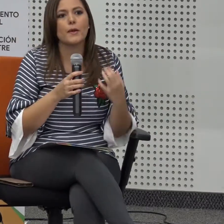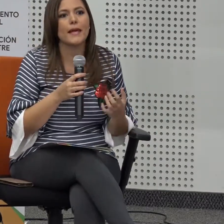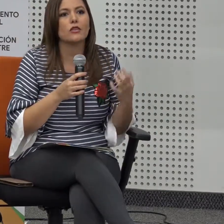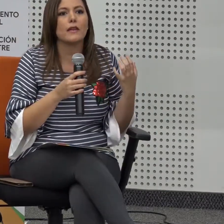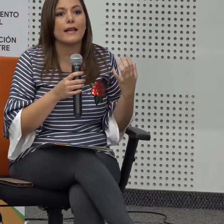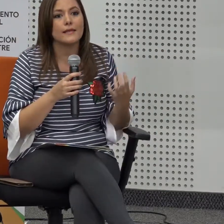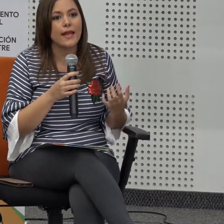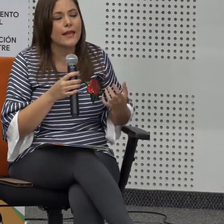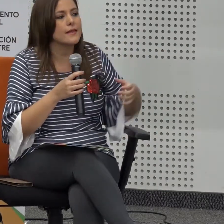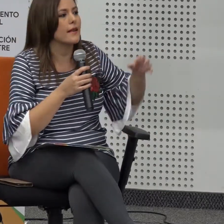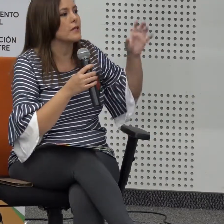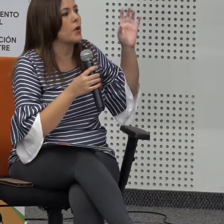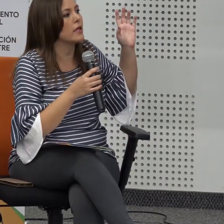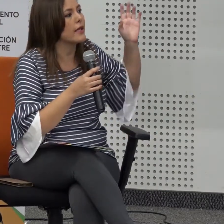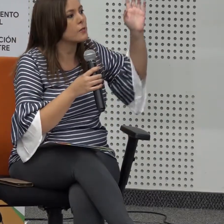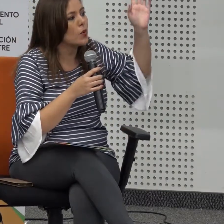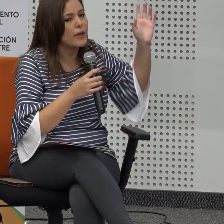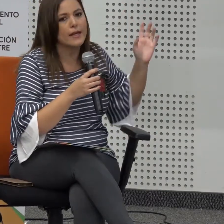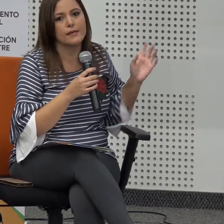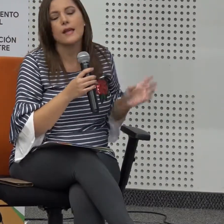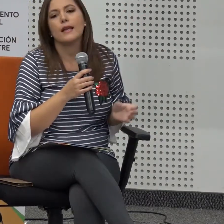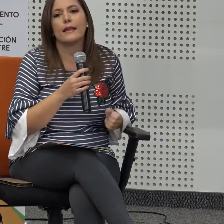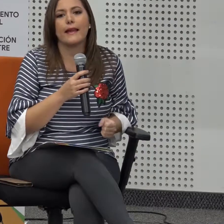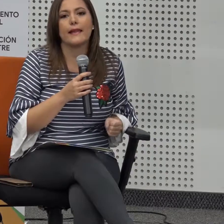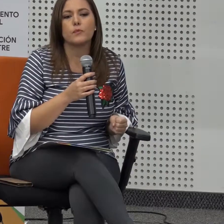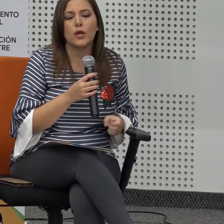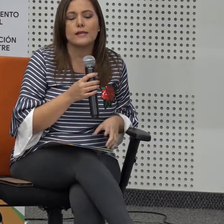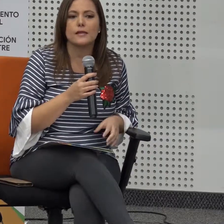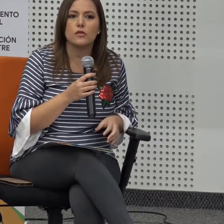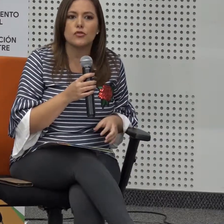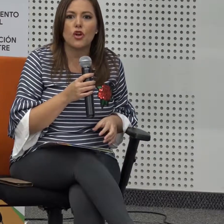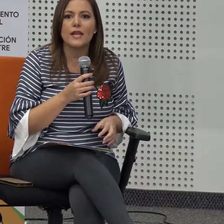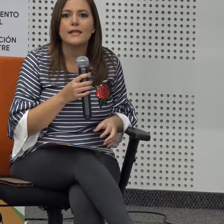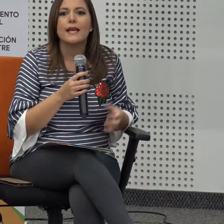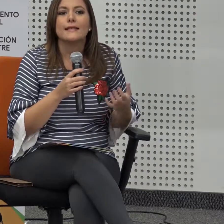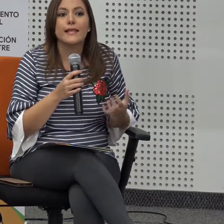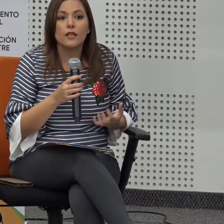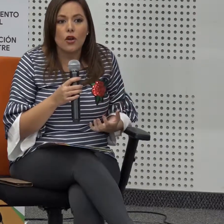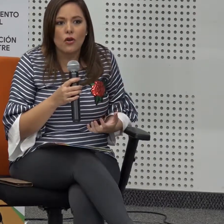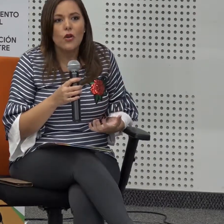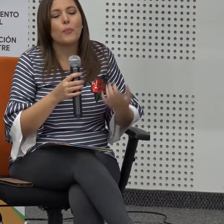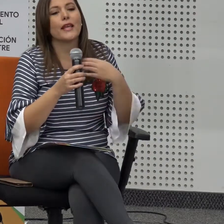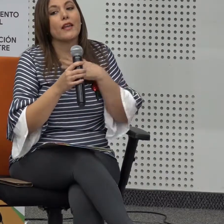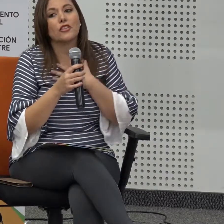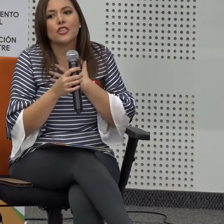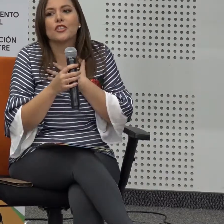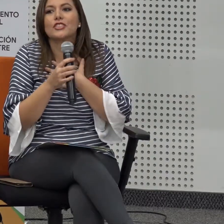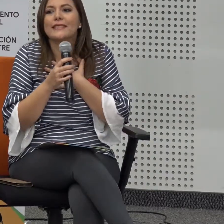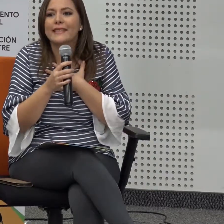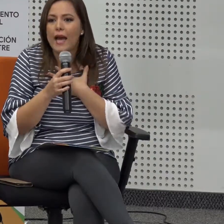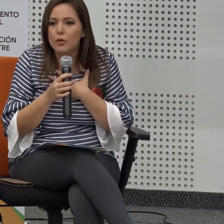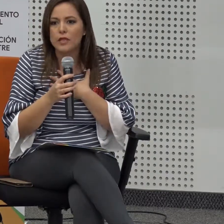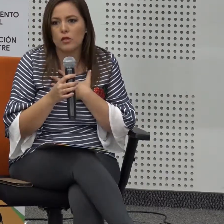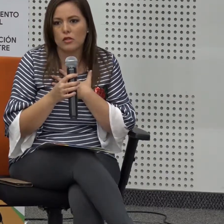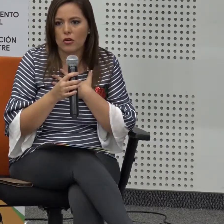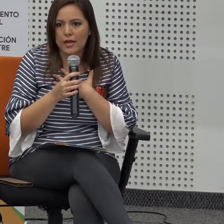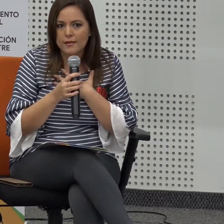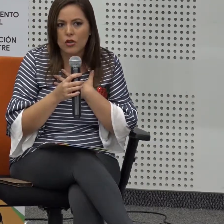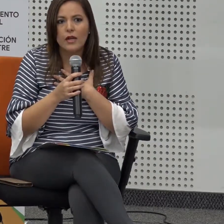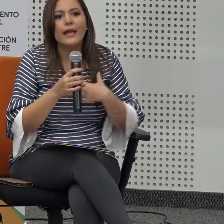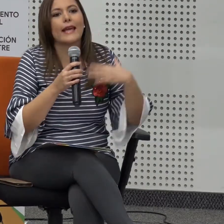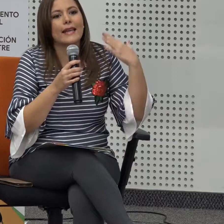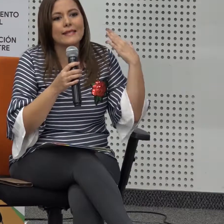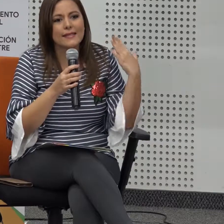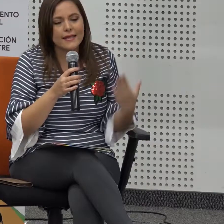al cumplimiento de las leyes y de las políticas públicas lideradas por las instituciones sino porque nosotros sintamos en nuestro